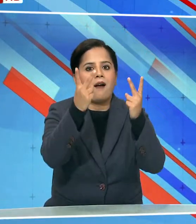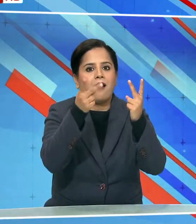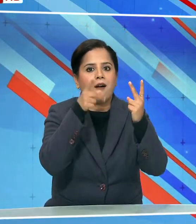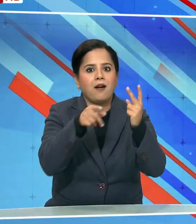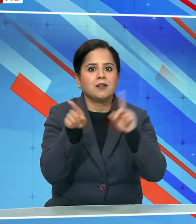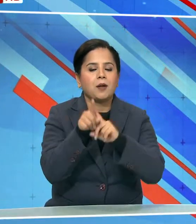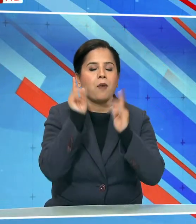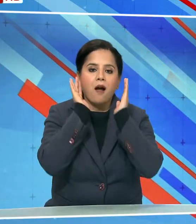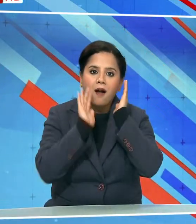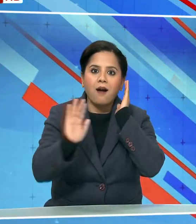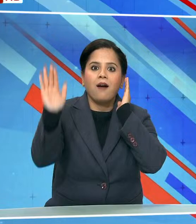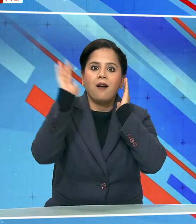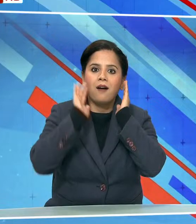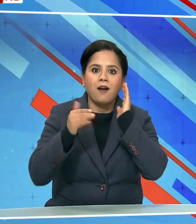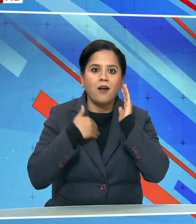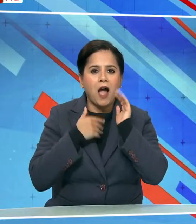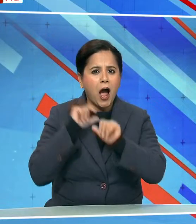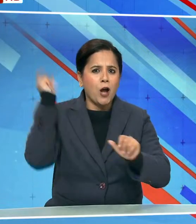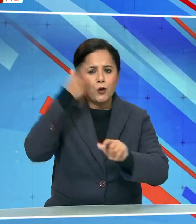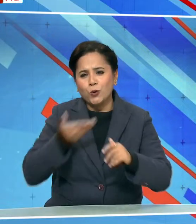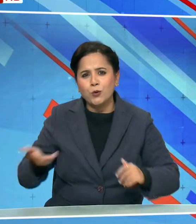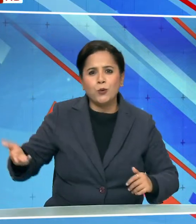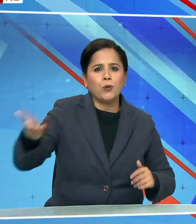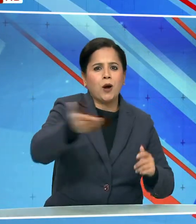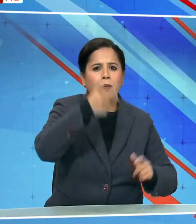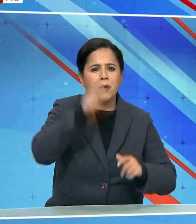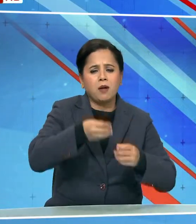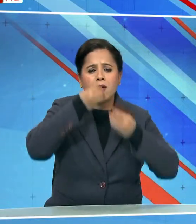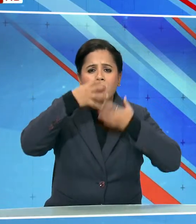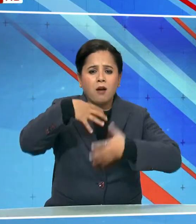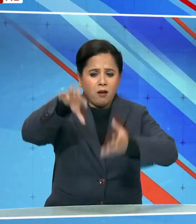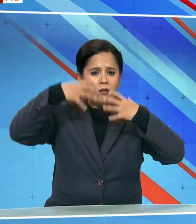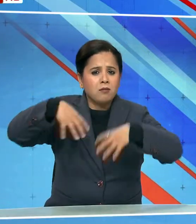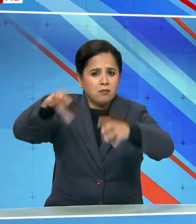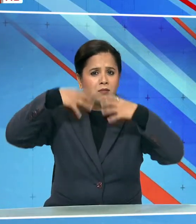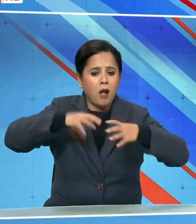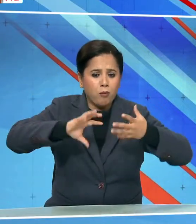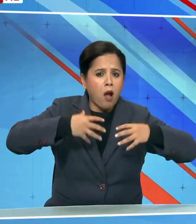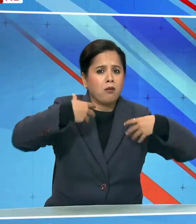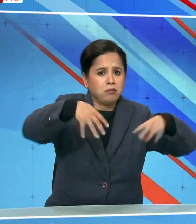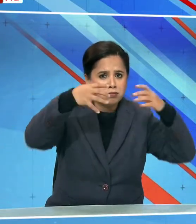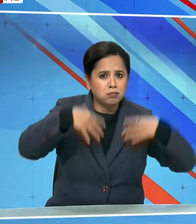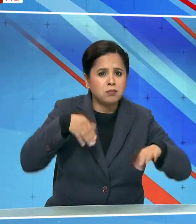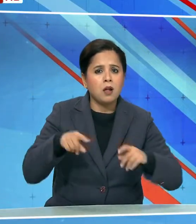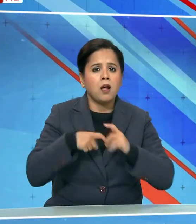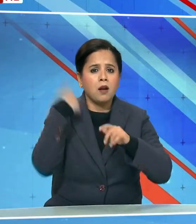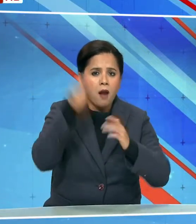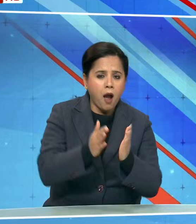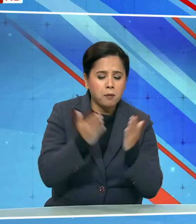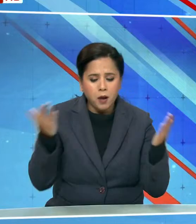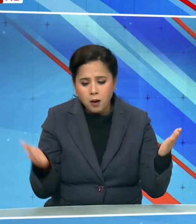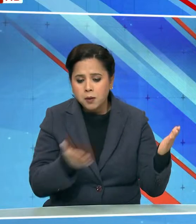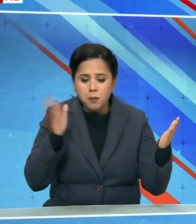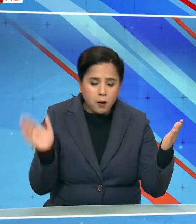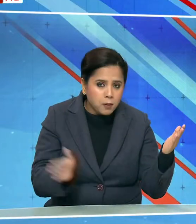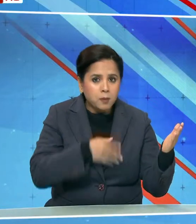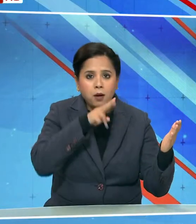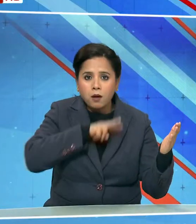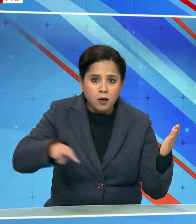पुरी अविध्या नंगिरी में बब बंदारा चलेगा सब अविध्या में राम कथा भवी चलेगी सब